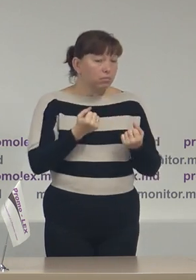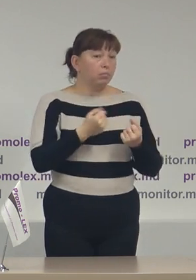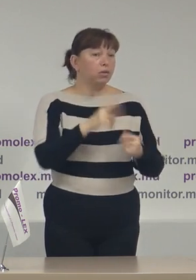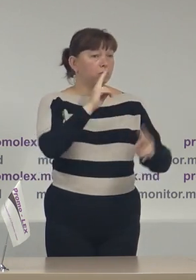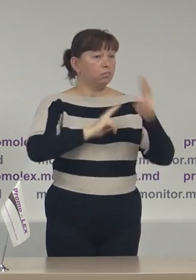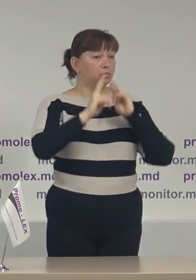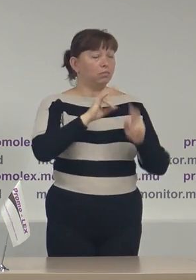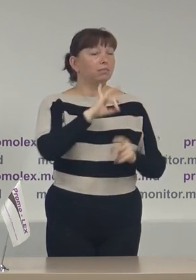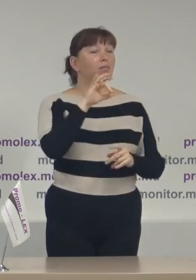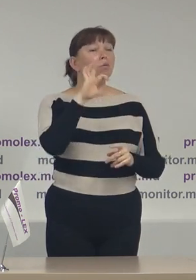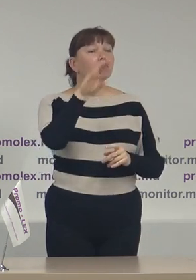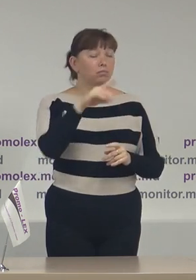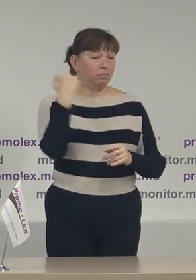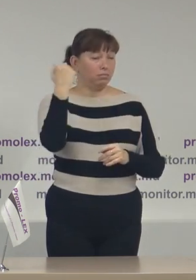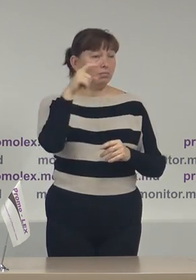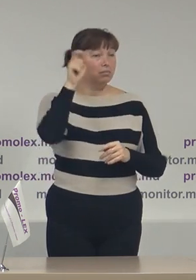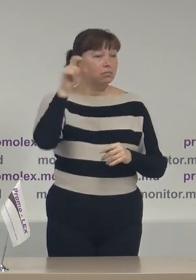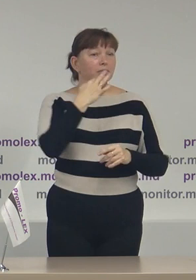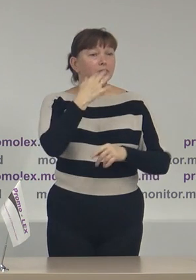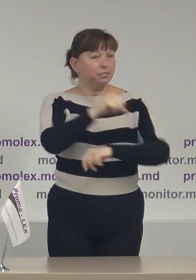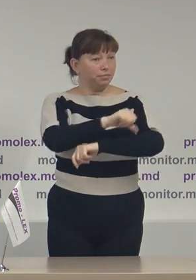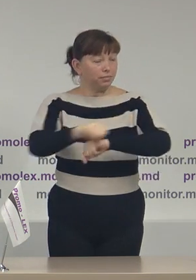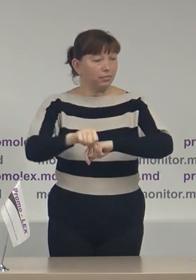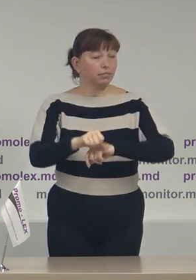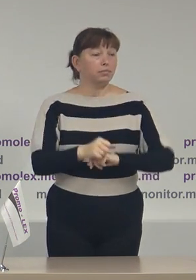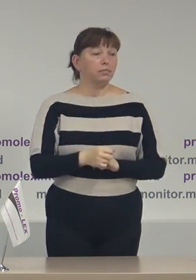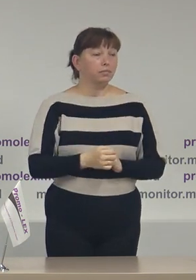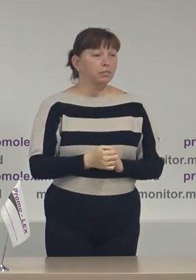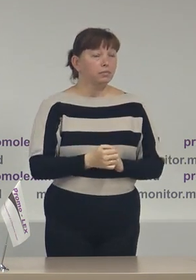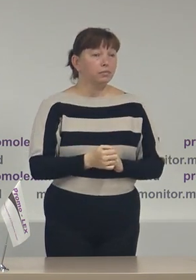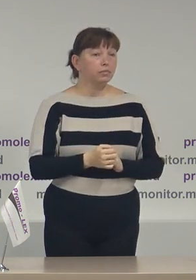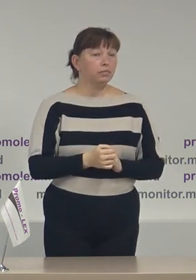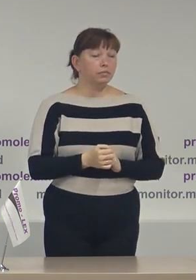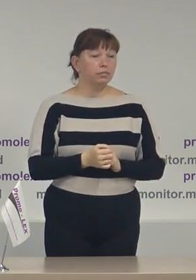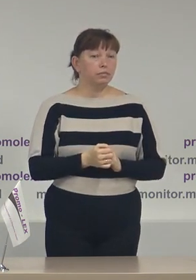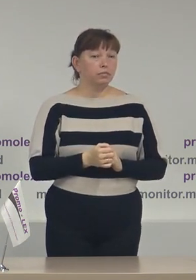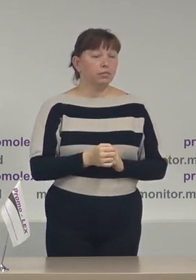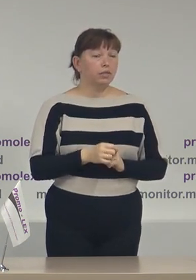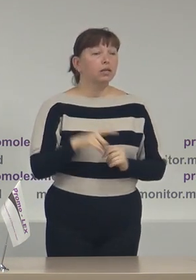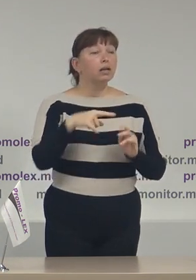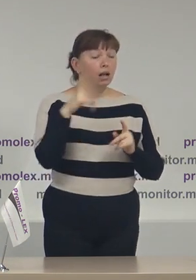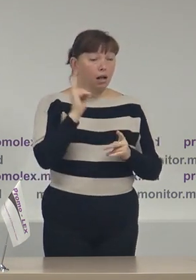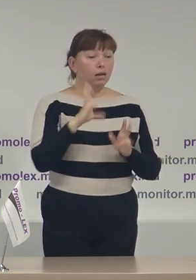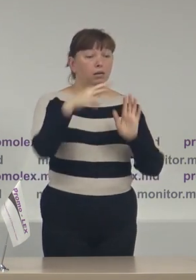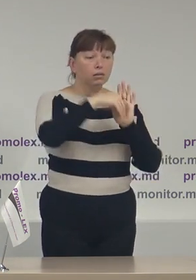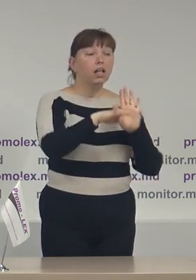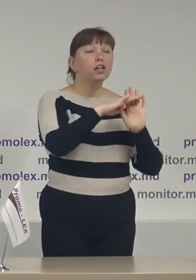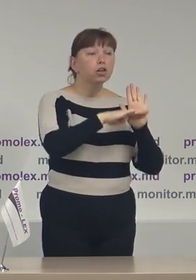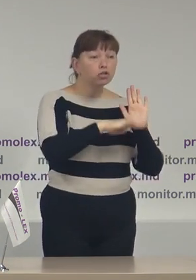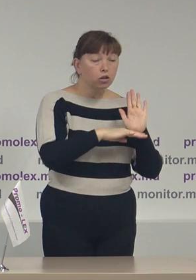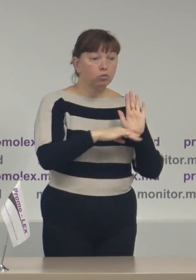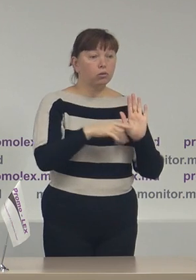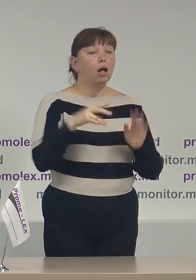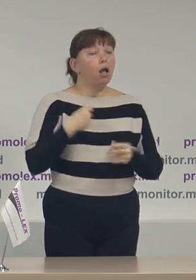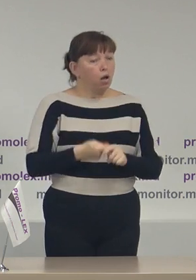la conaționale noștri din diasporă care se află declarativ din punctul lor de vedere cel puțin în registrul funcționariilor electorali